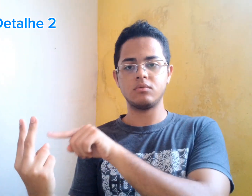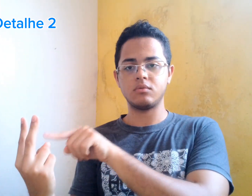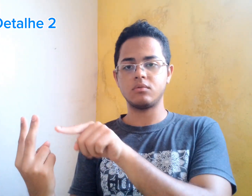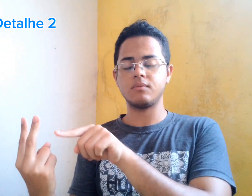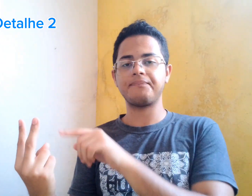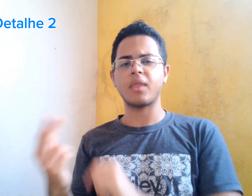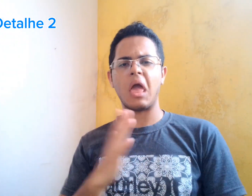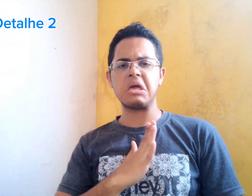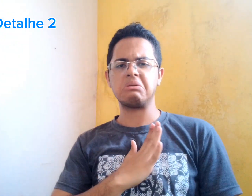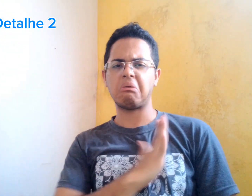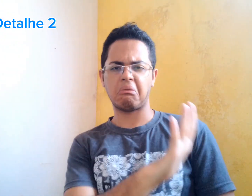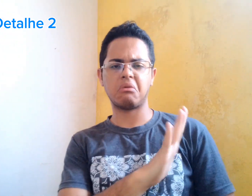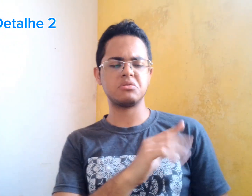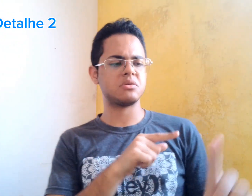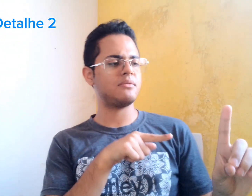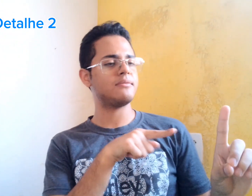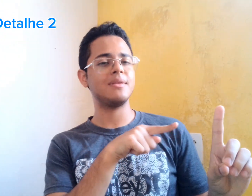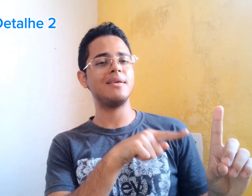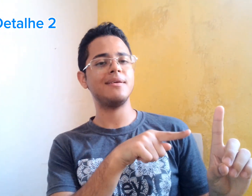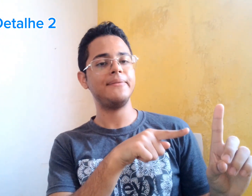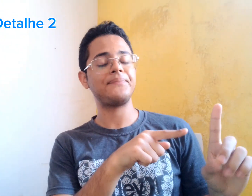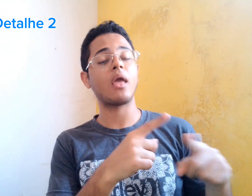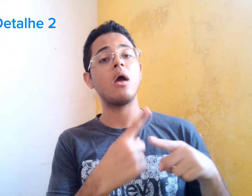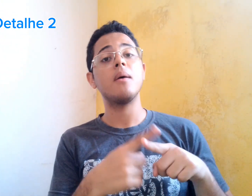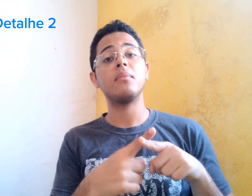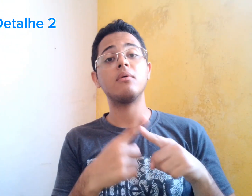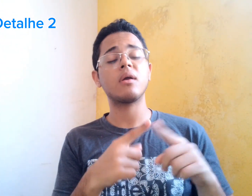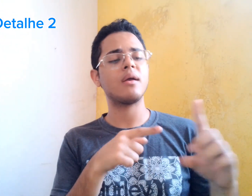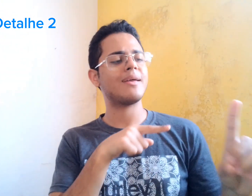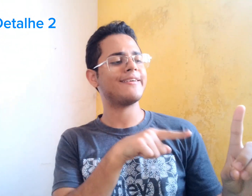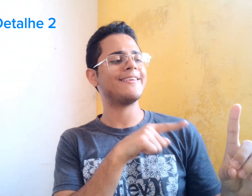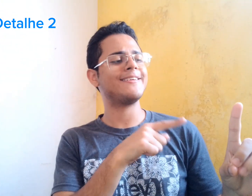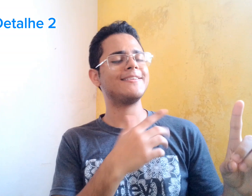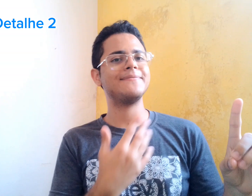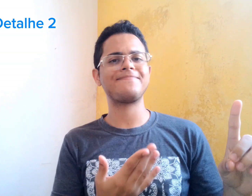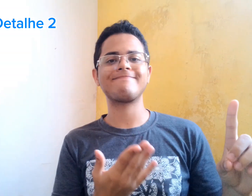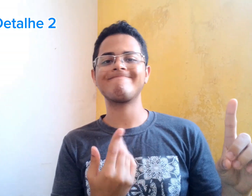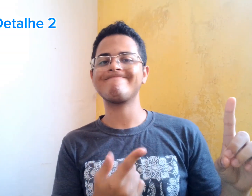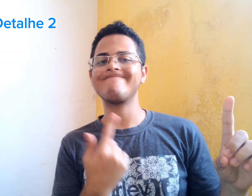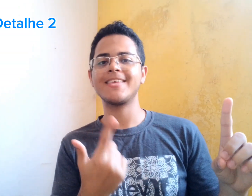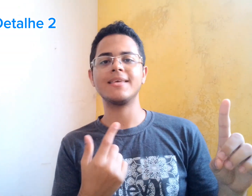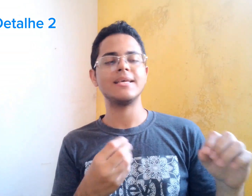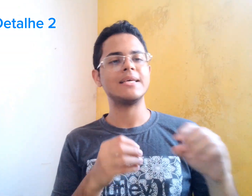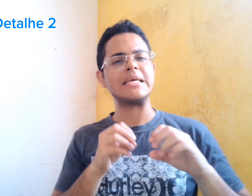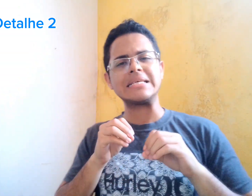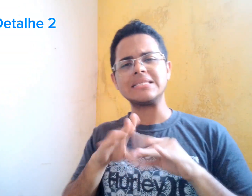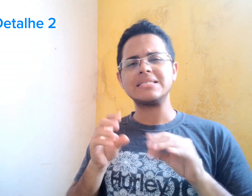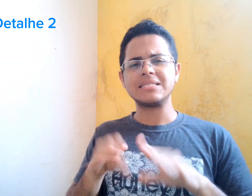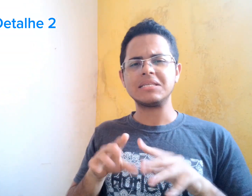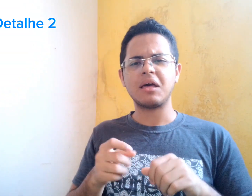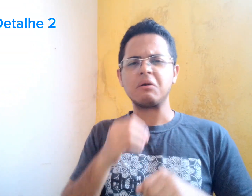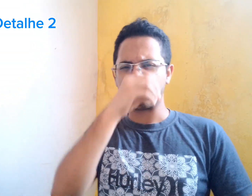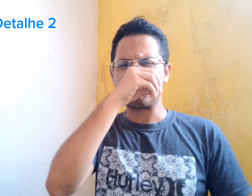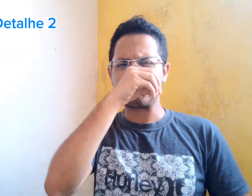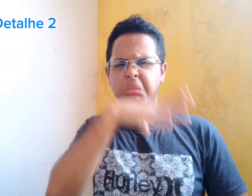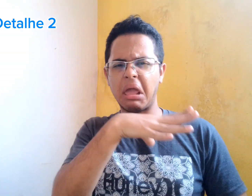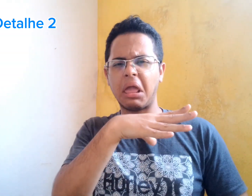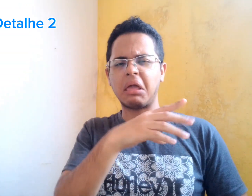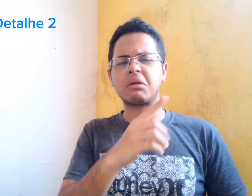Mas os pais dessa criança não gostam dele, não gostam desse profissional. Porque ele